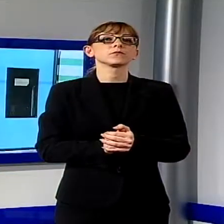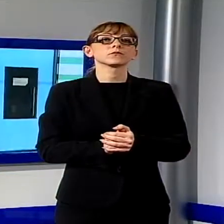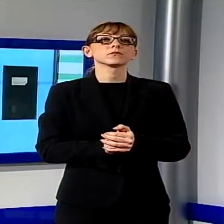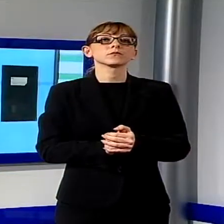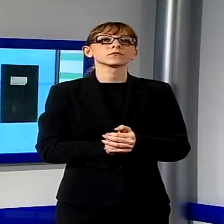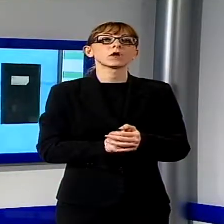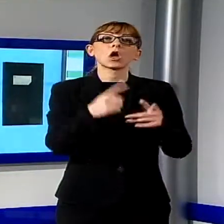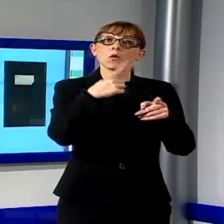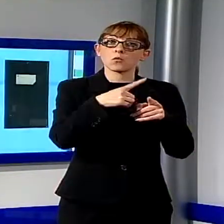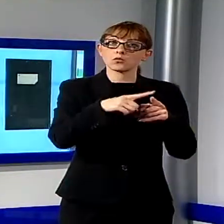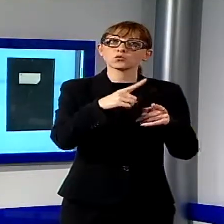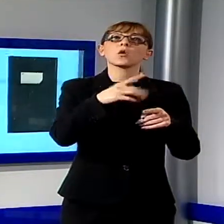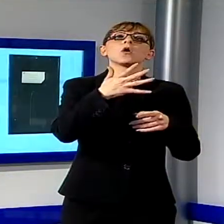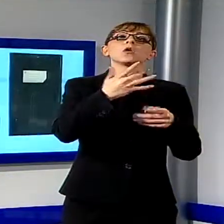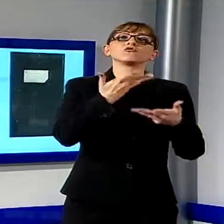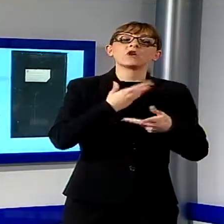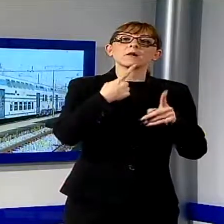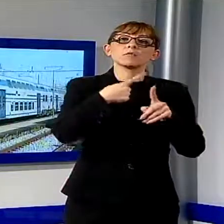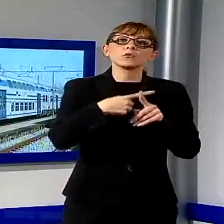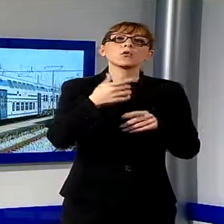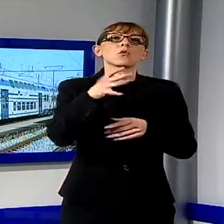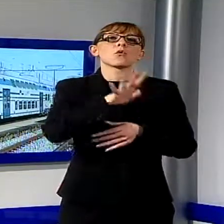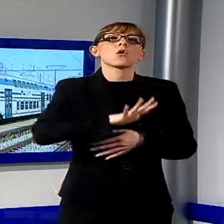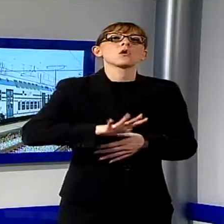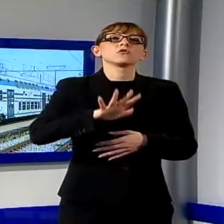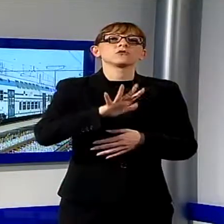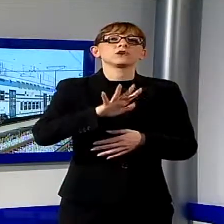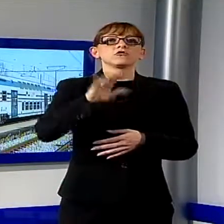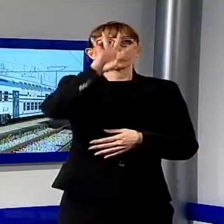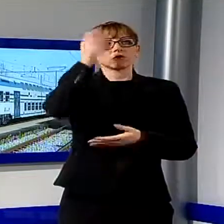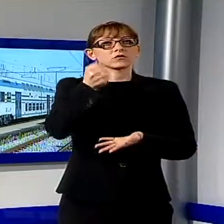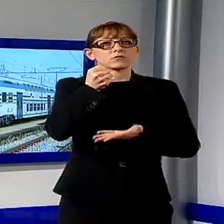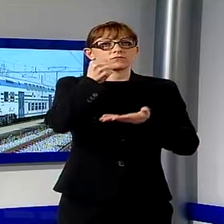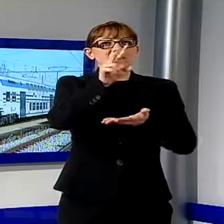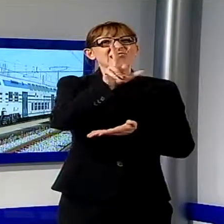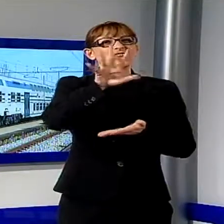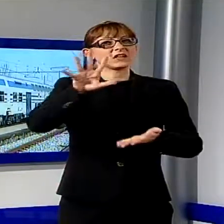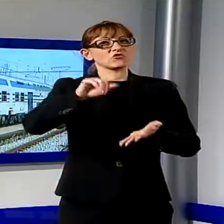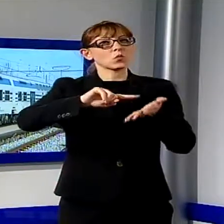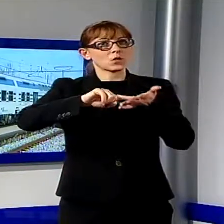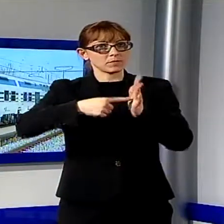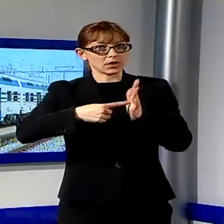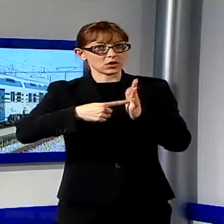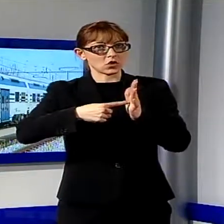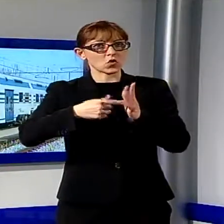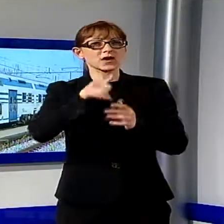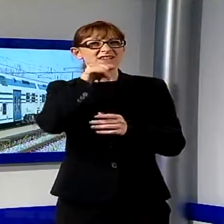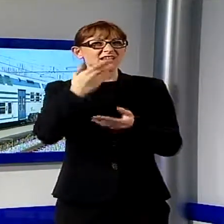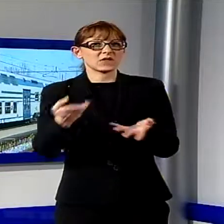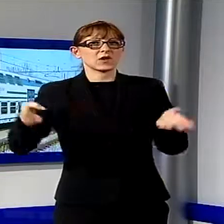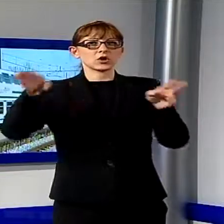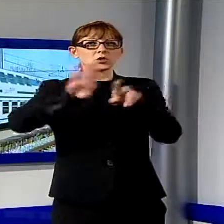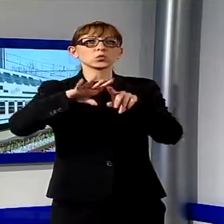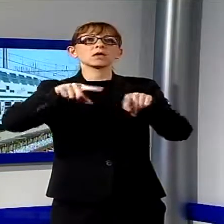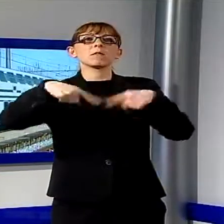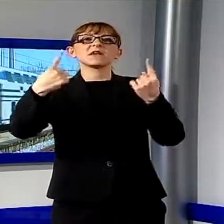investirà altri 35 milioni attraverso un contributo diretto che servirà a finanziare la soppressione dei passaggi a livello